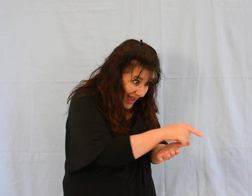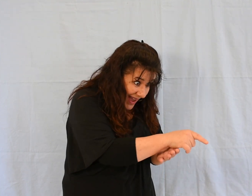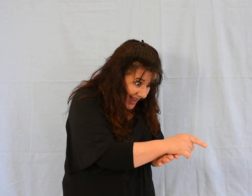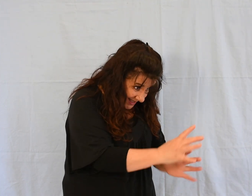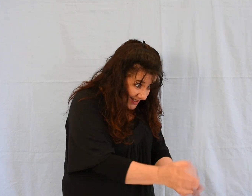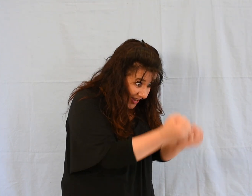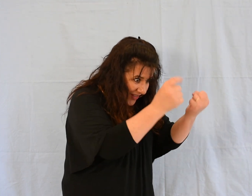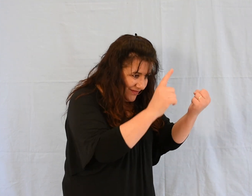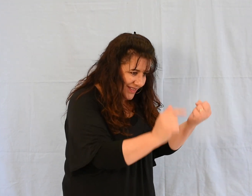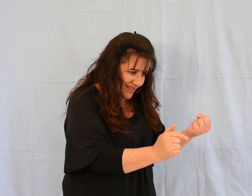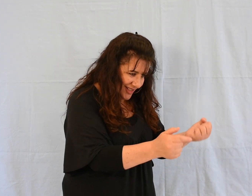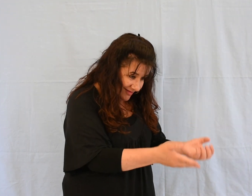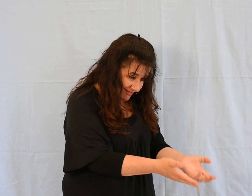et sois guérie de ton mal.